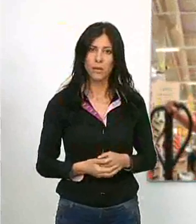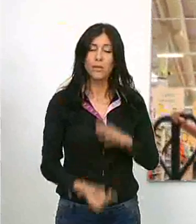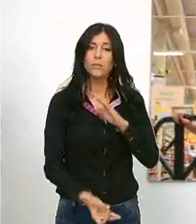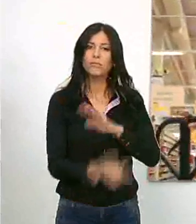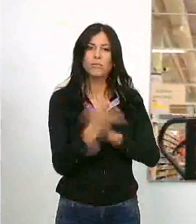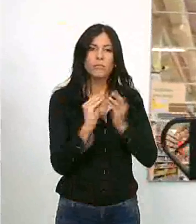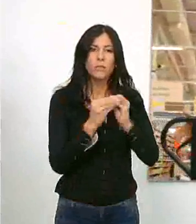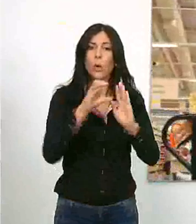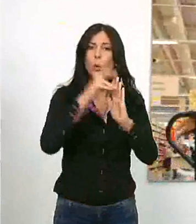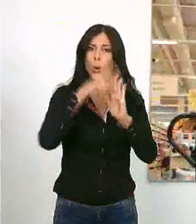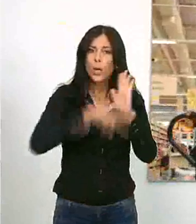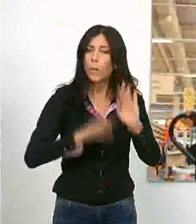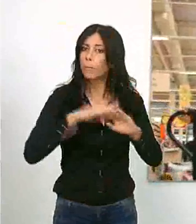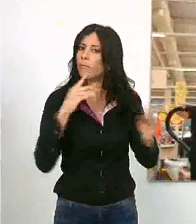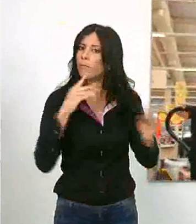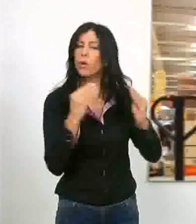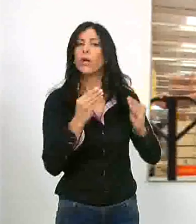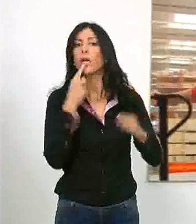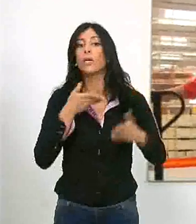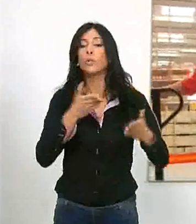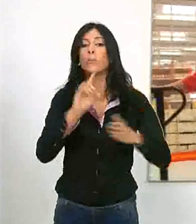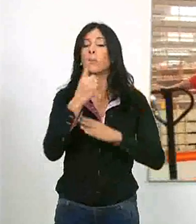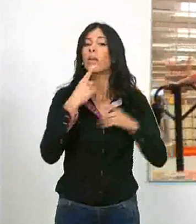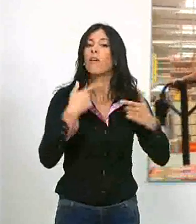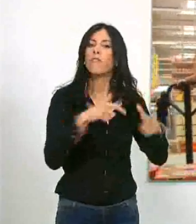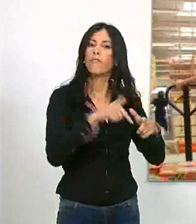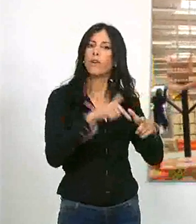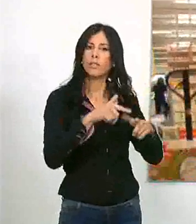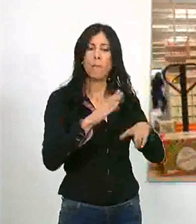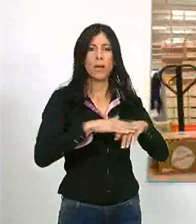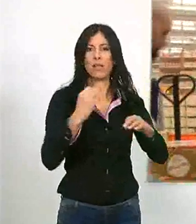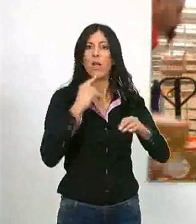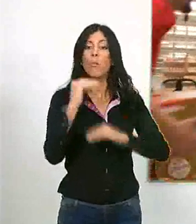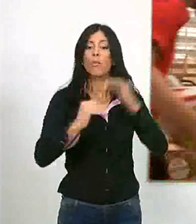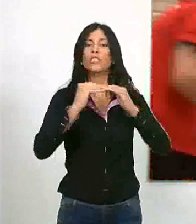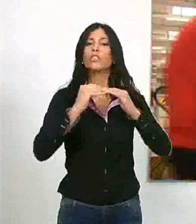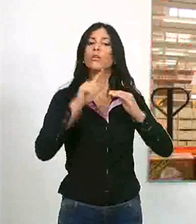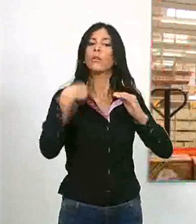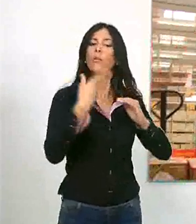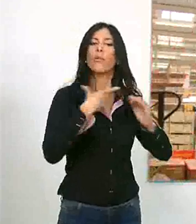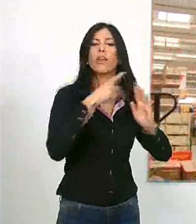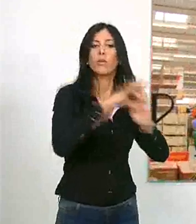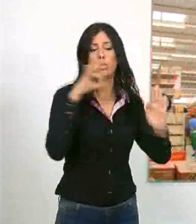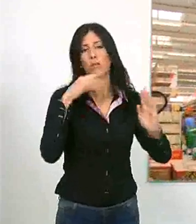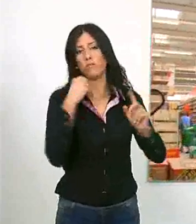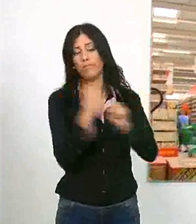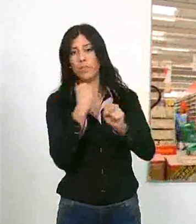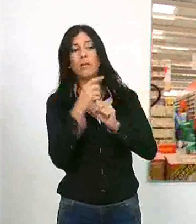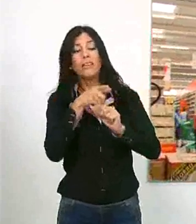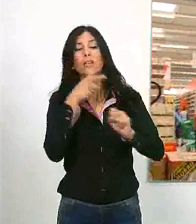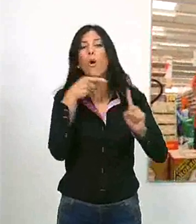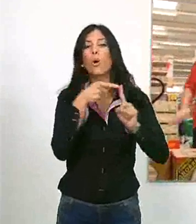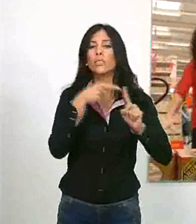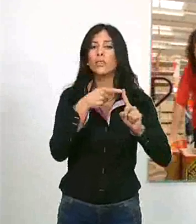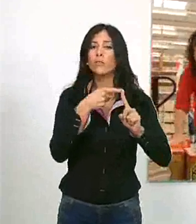Elaborar un currículum mejorado ayuda en la primera fase que tiene todos los procesos selectivos de personal. Ese